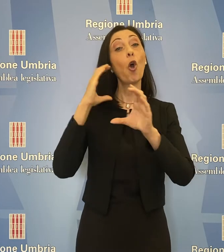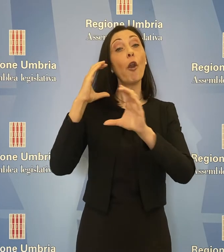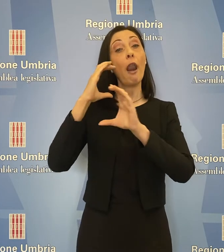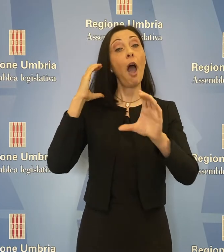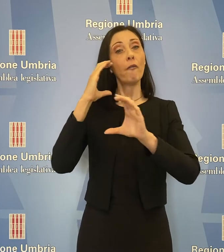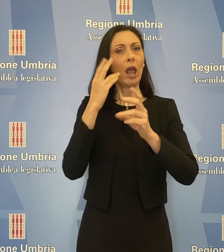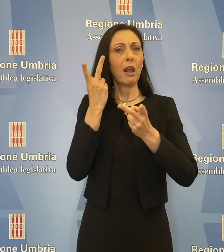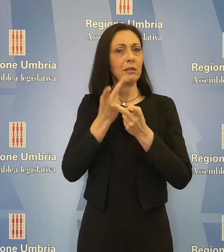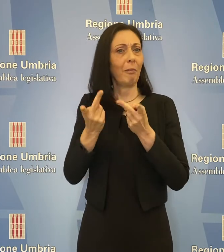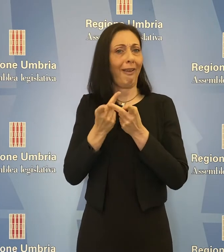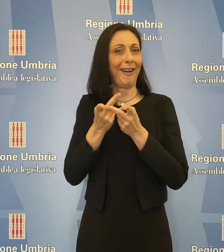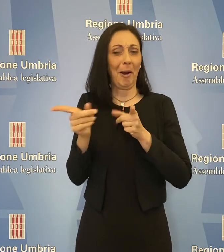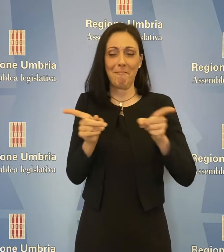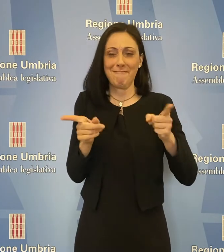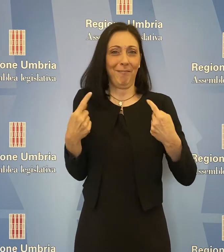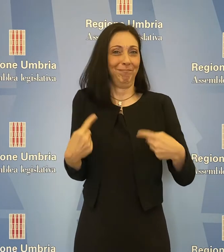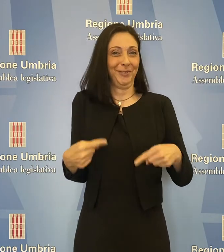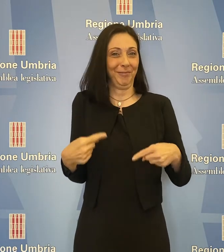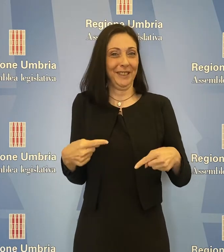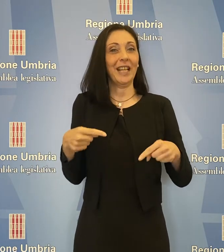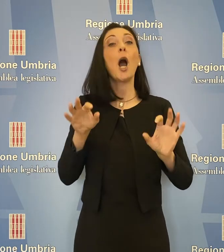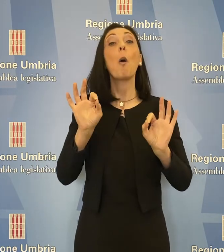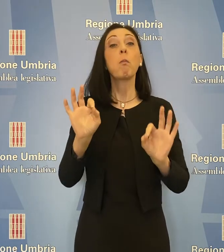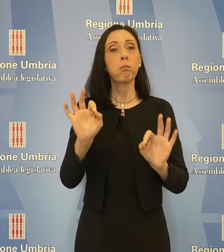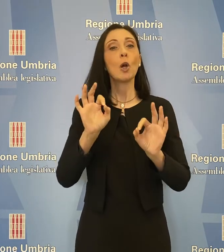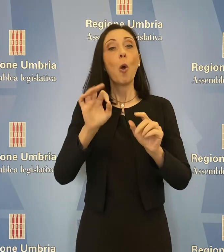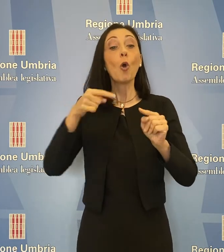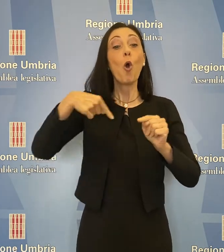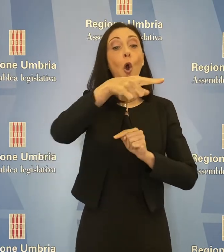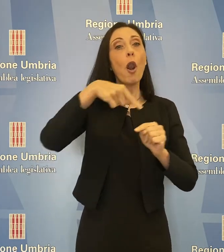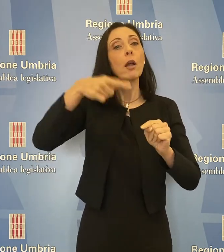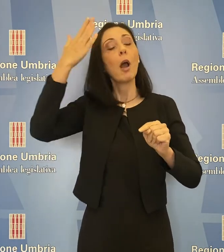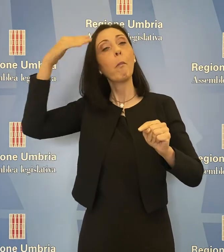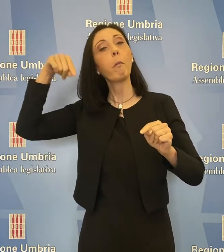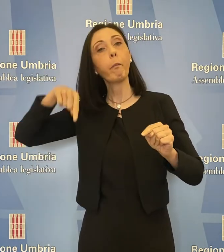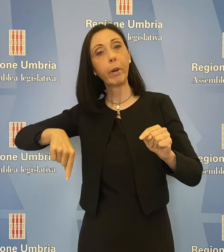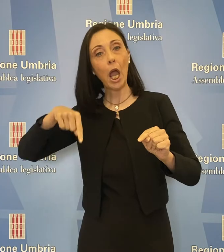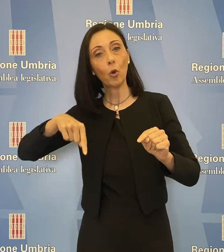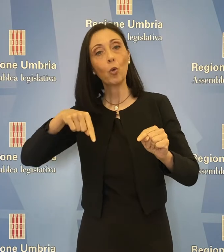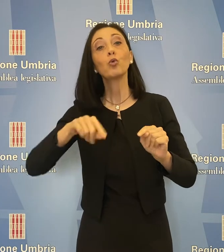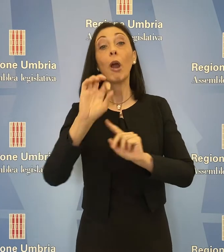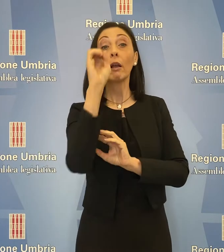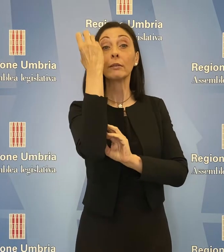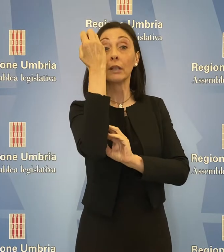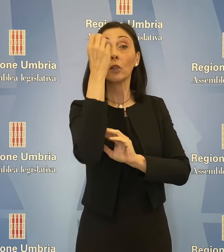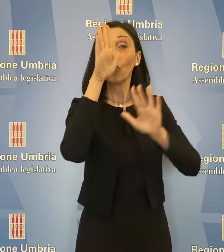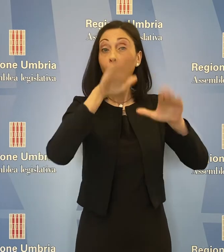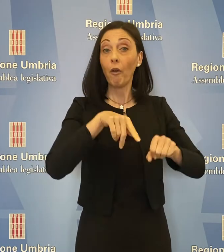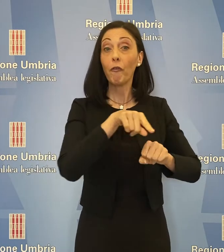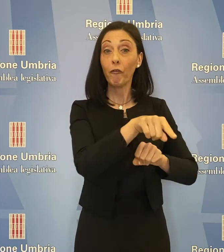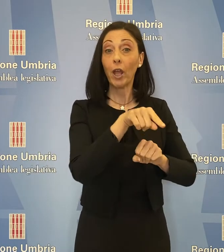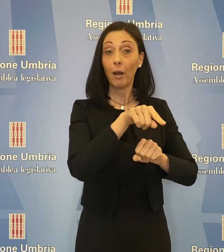anche sperimentale per questa stagione, per il collegamento da Perugia alla fermata dell'alta velocità di Chiusi,